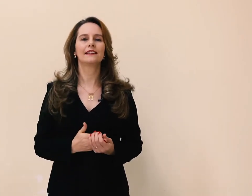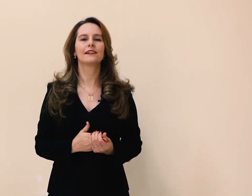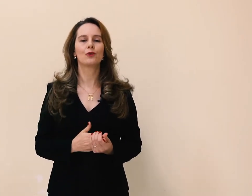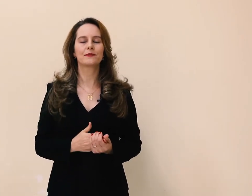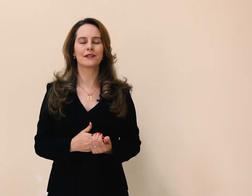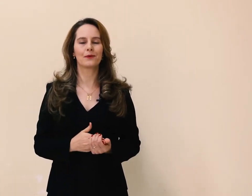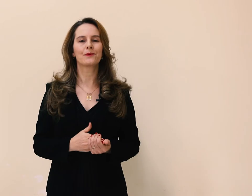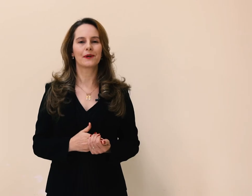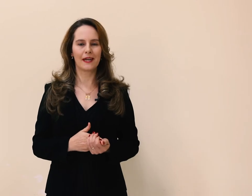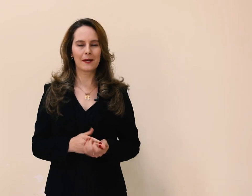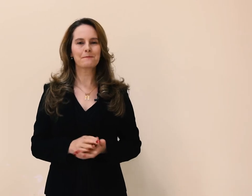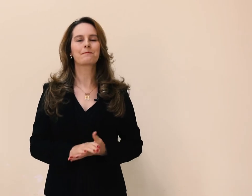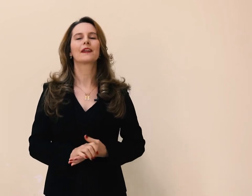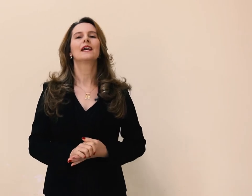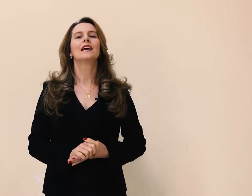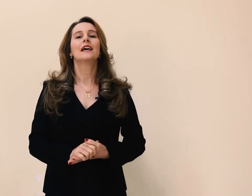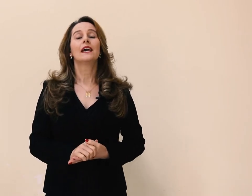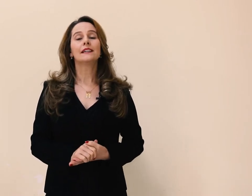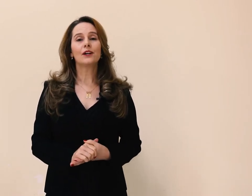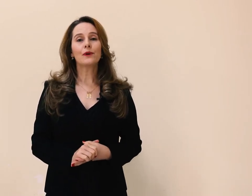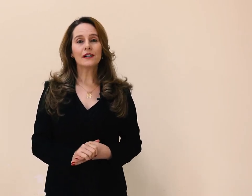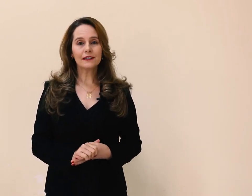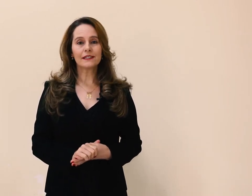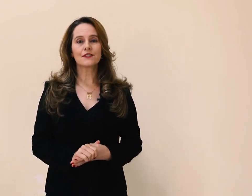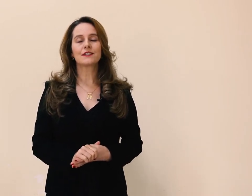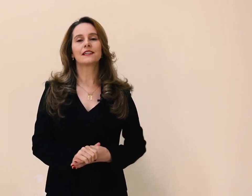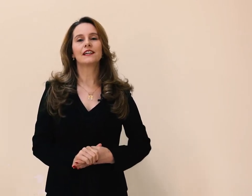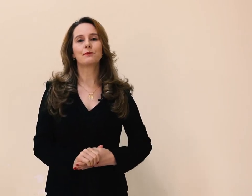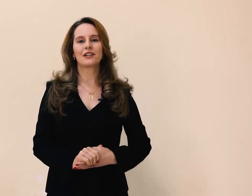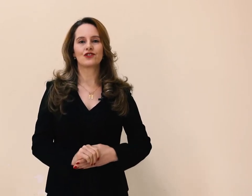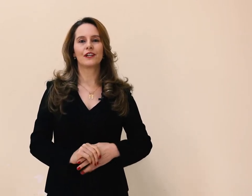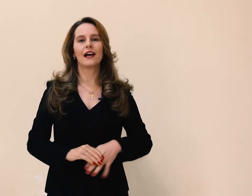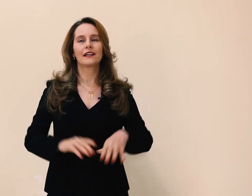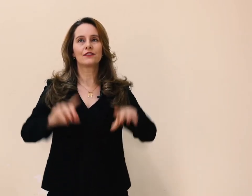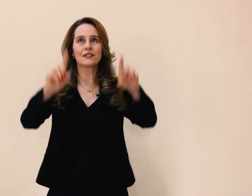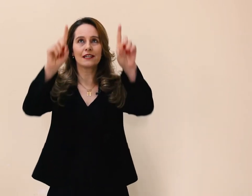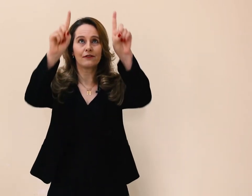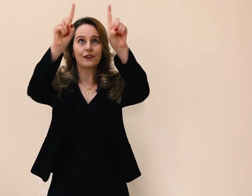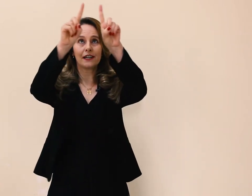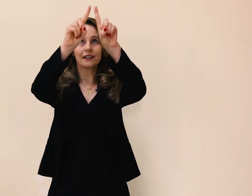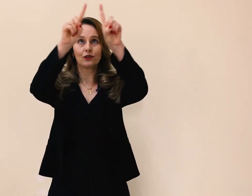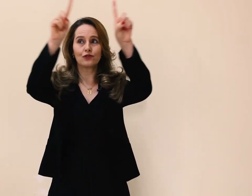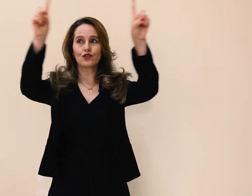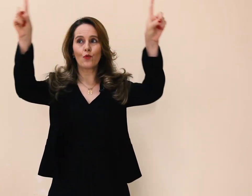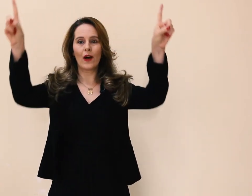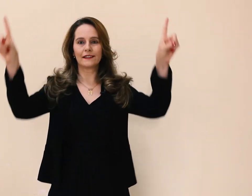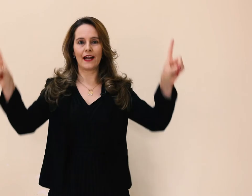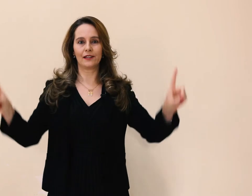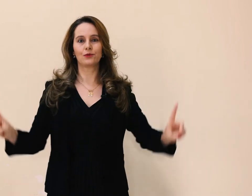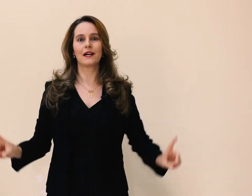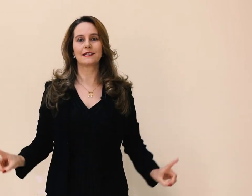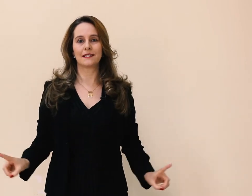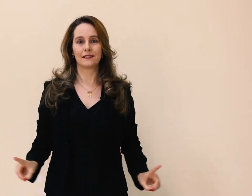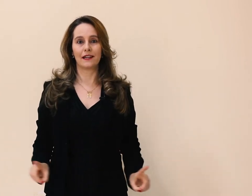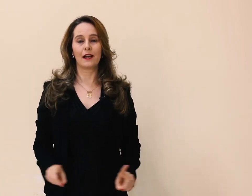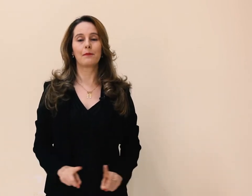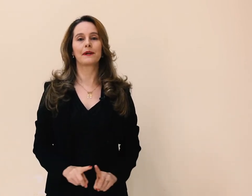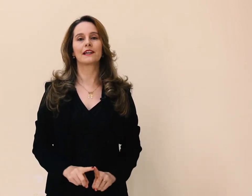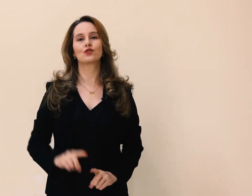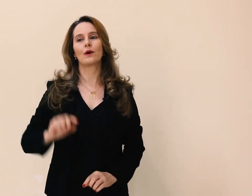interrupção, ok? Então, antes você tem que imaginar que você fica dentro de um quadrado assim, né? Para que a sua